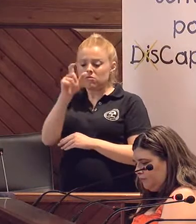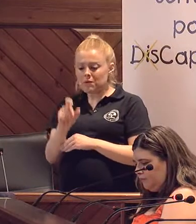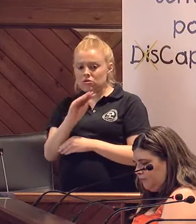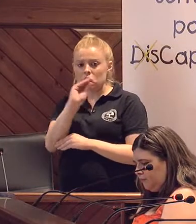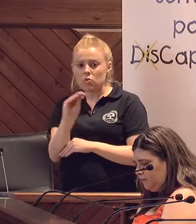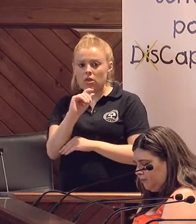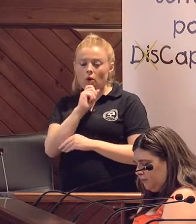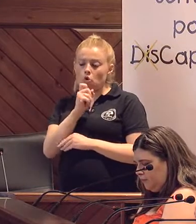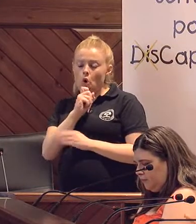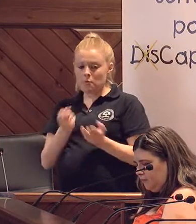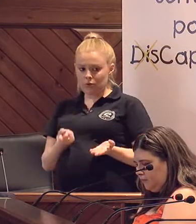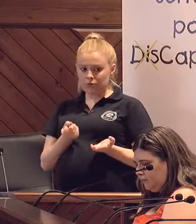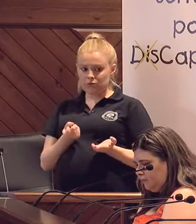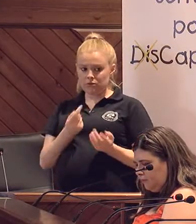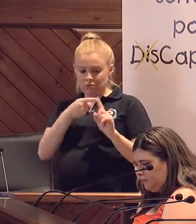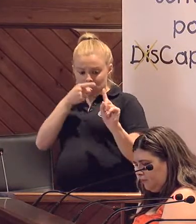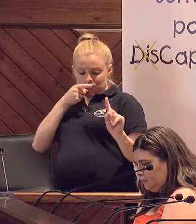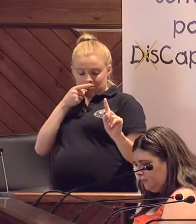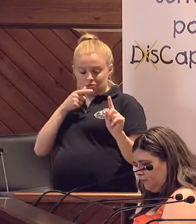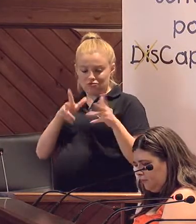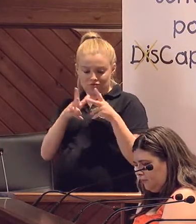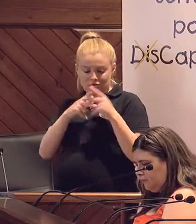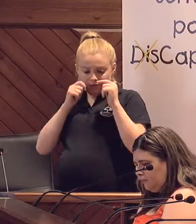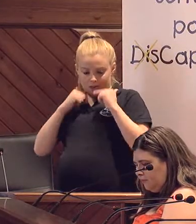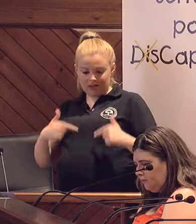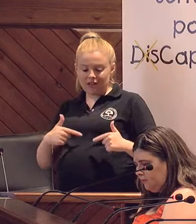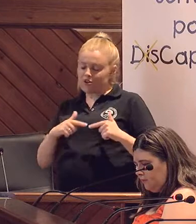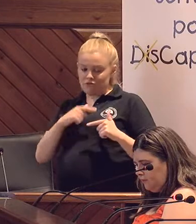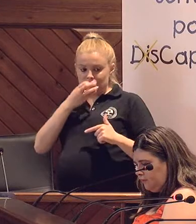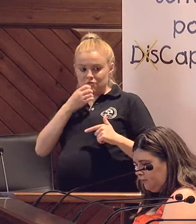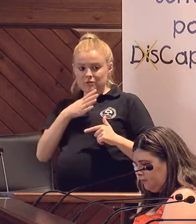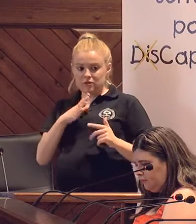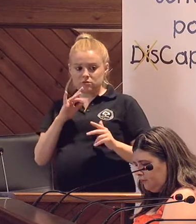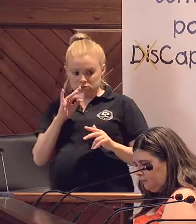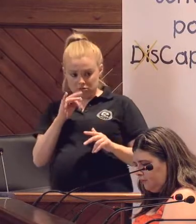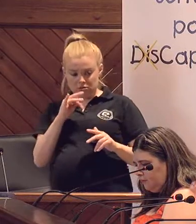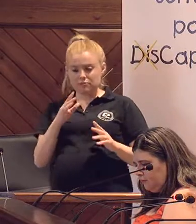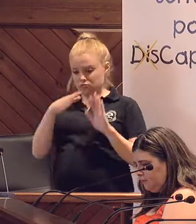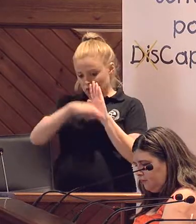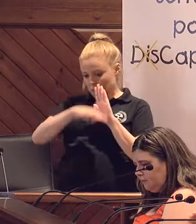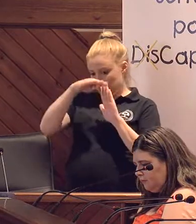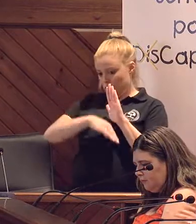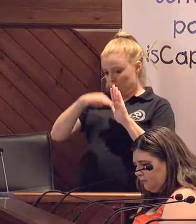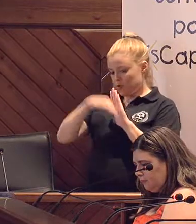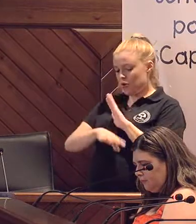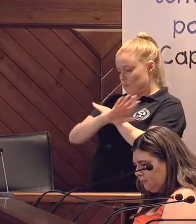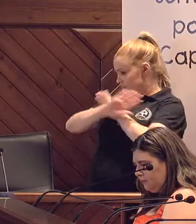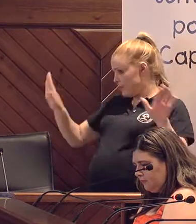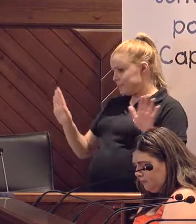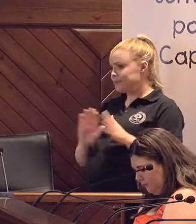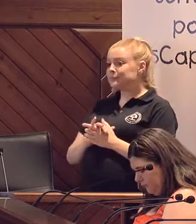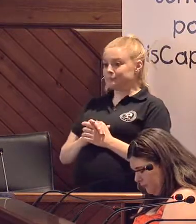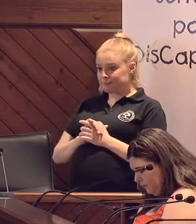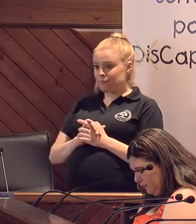cuidador y ver cómo está. Desde el punto de vista sociosanitario está bien, sí que lo hay, son los programas, programas y programas, fuera, ya está.